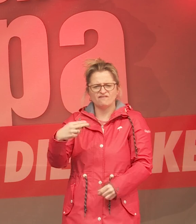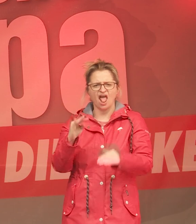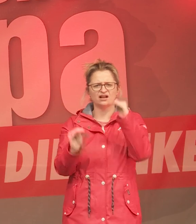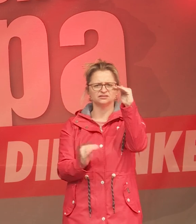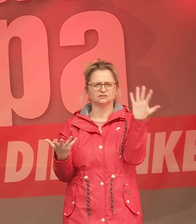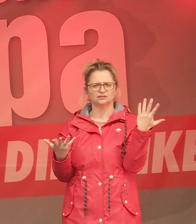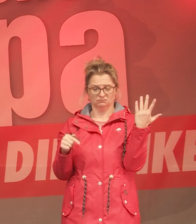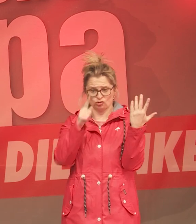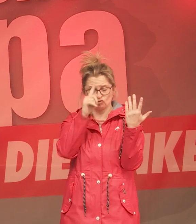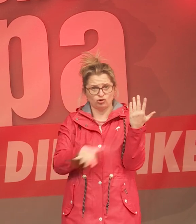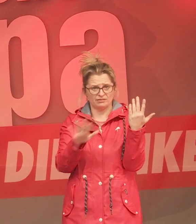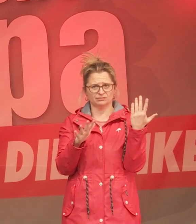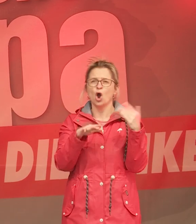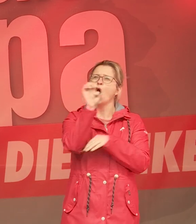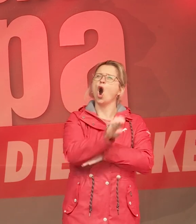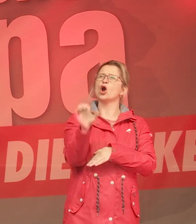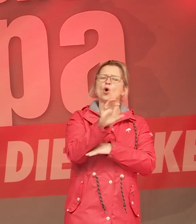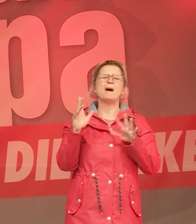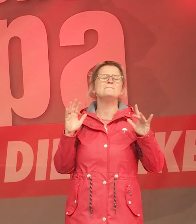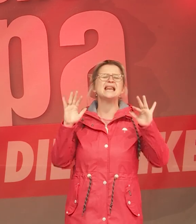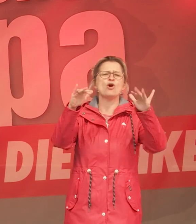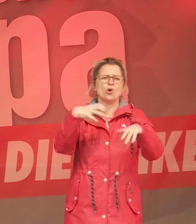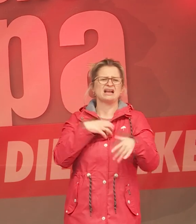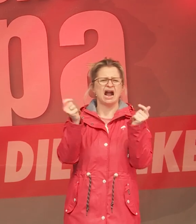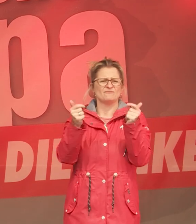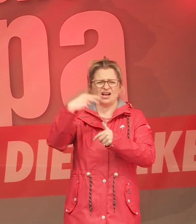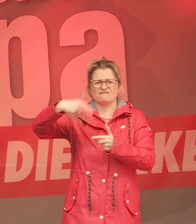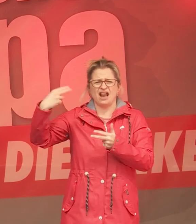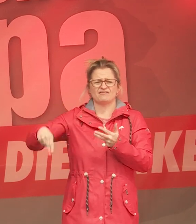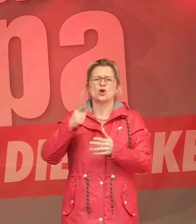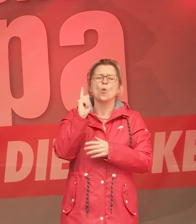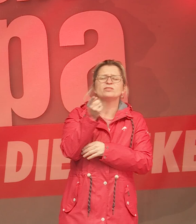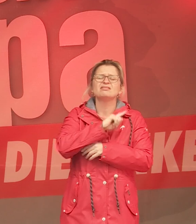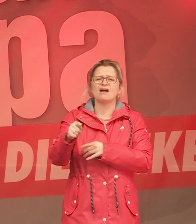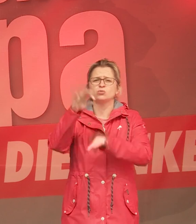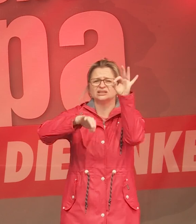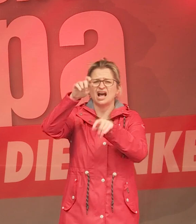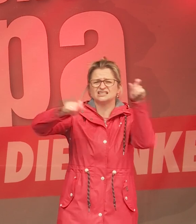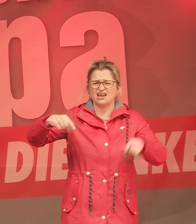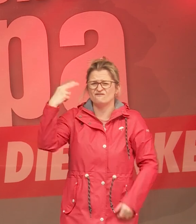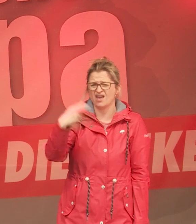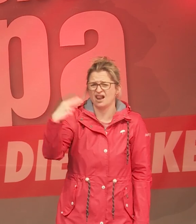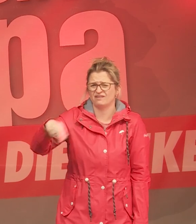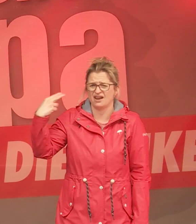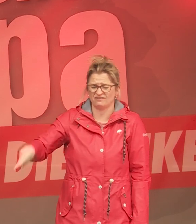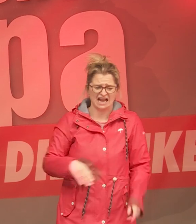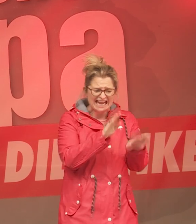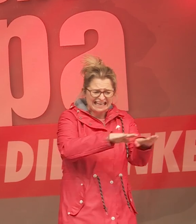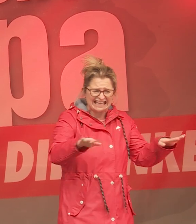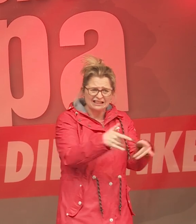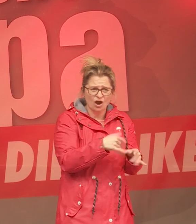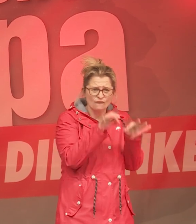in Deutschland. In ganz Europa sind es Millionen. 100.000 Erzieherinnen fehlen. Die Kinder haben zu wenig